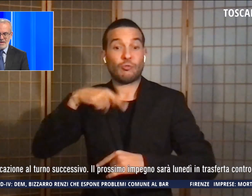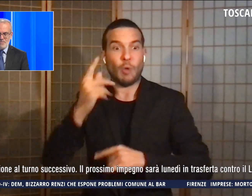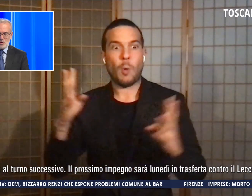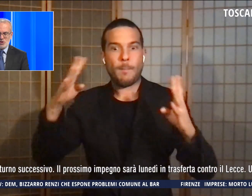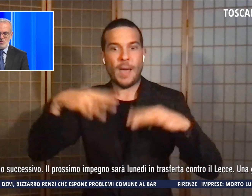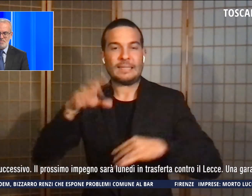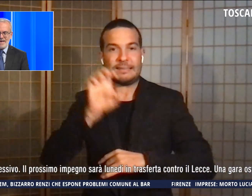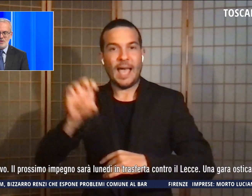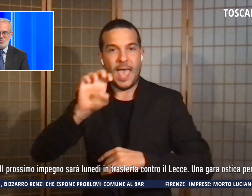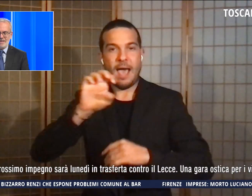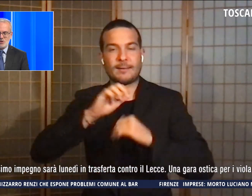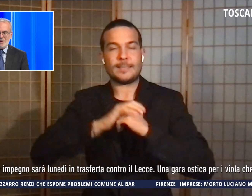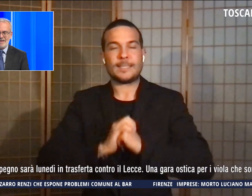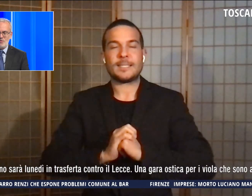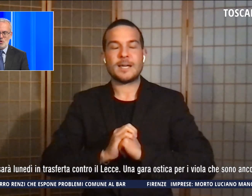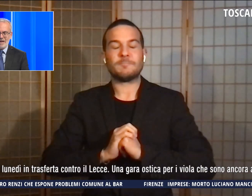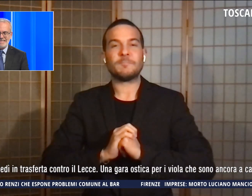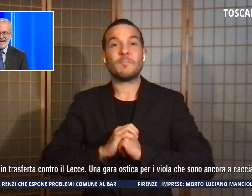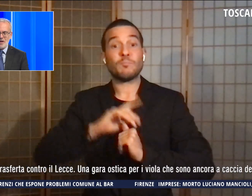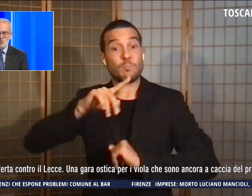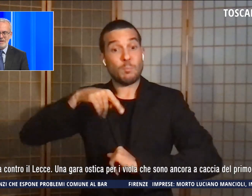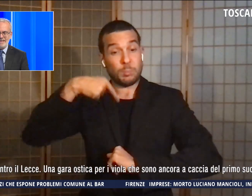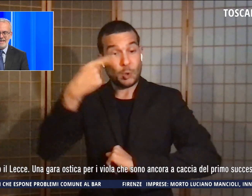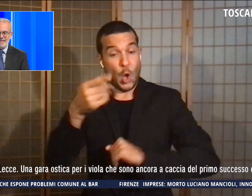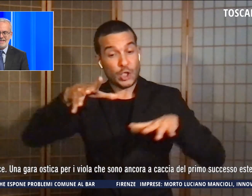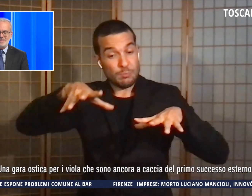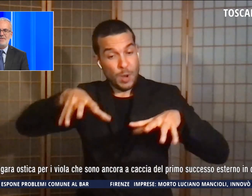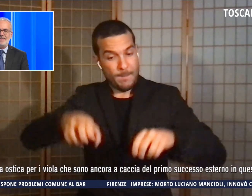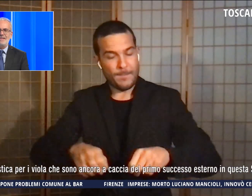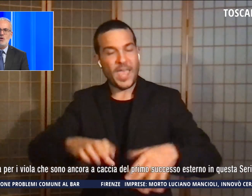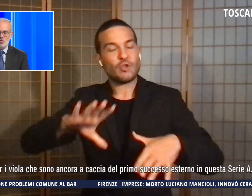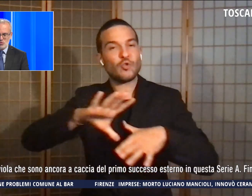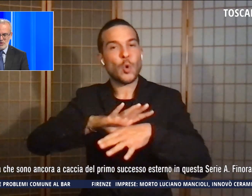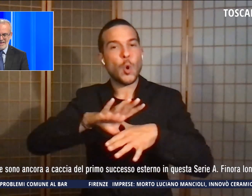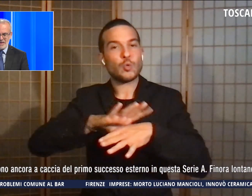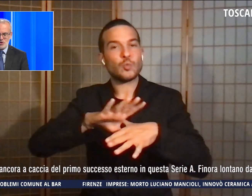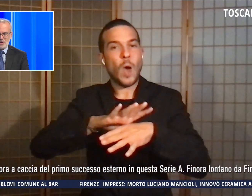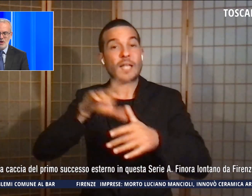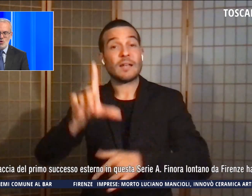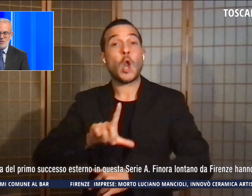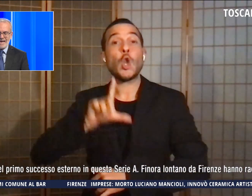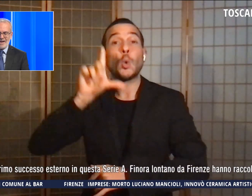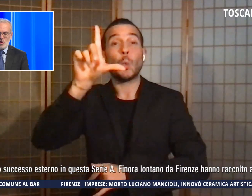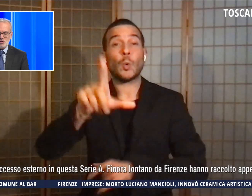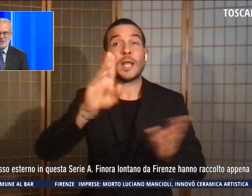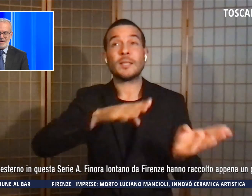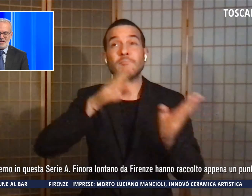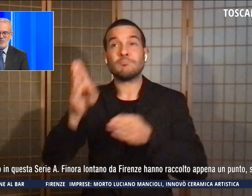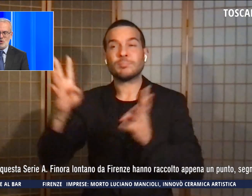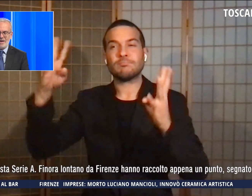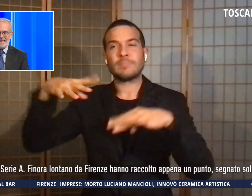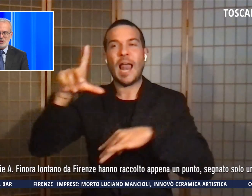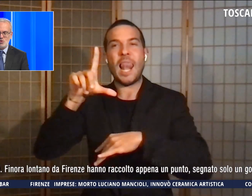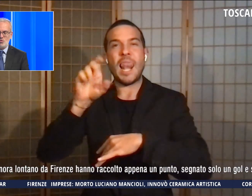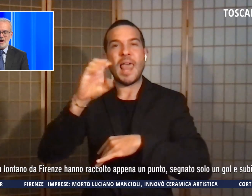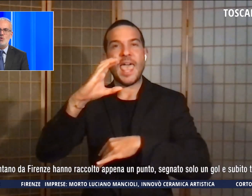Il prossimo impegno della squadra Viola sarà lunedì in trasferta contro il Lecce, una gara ostica